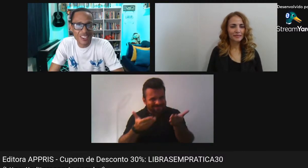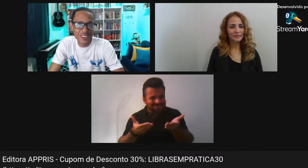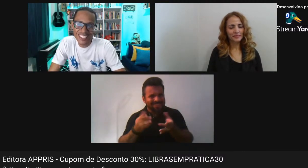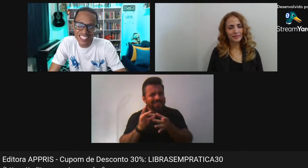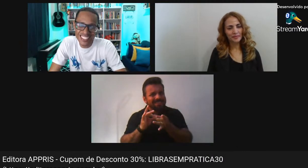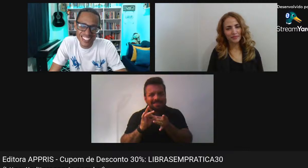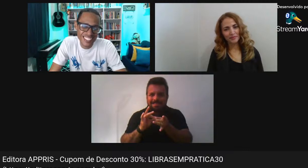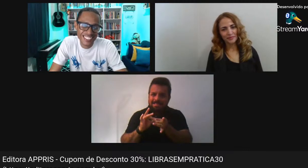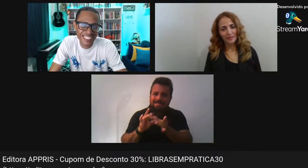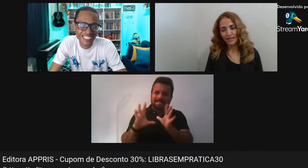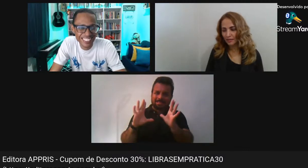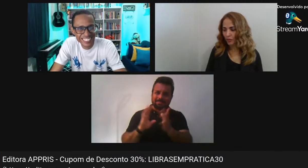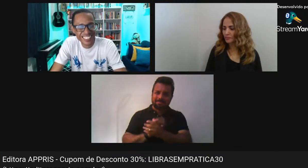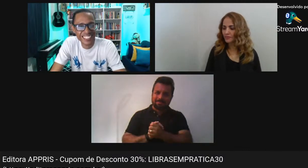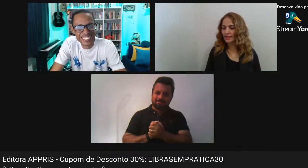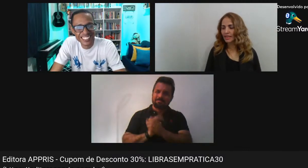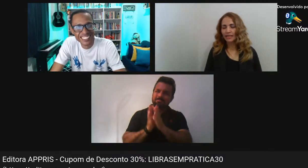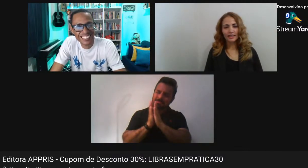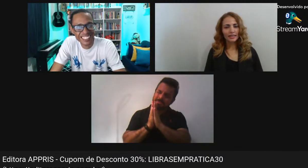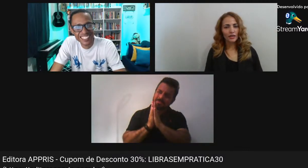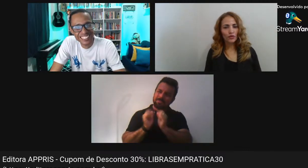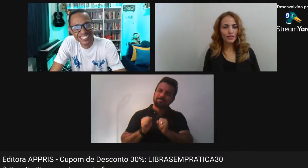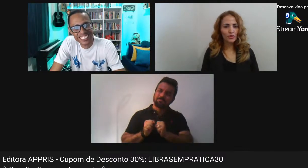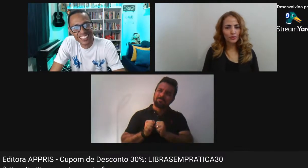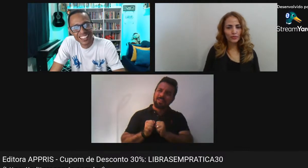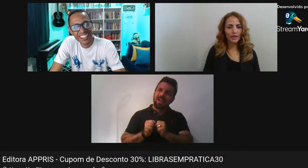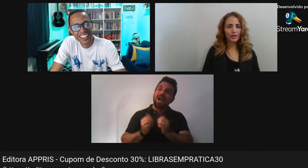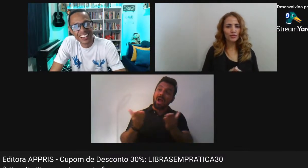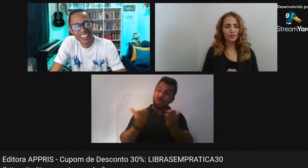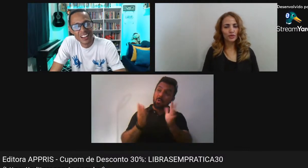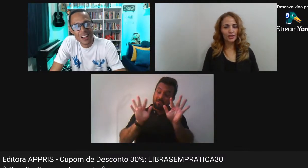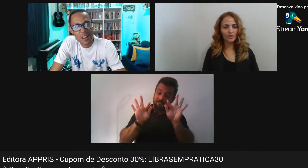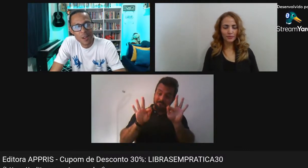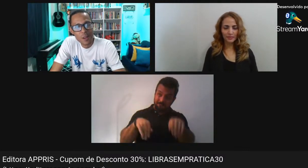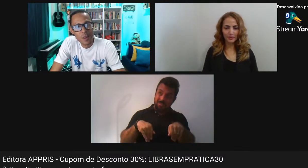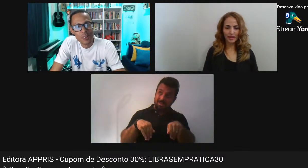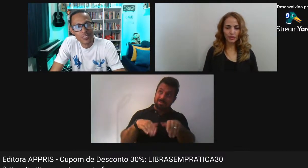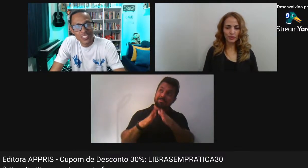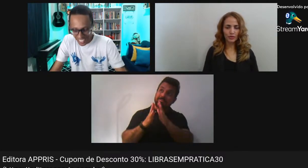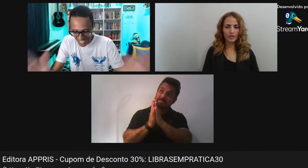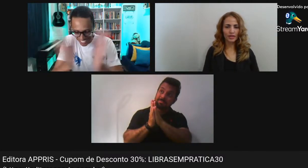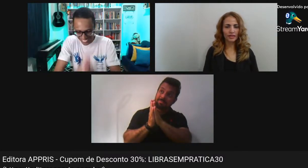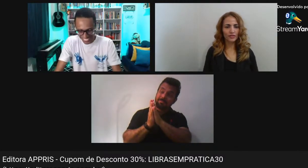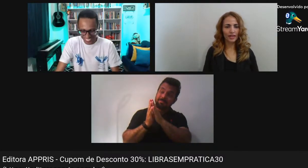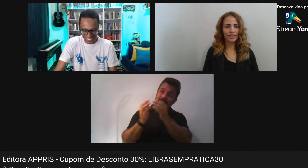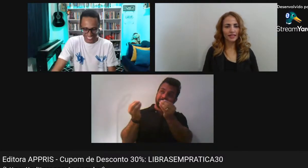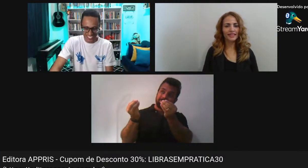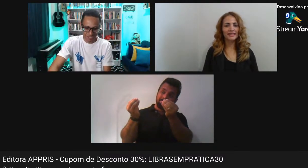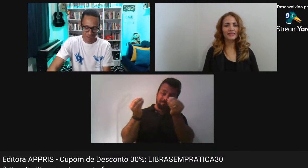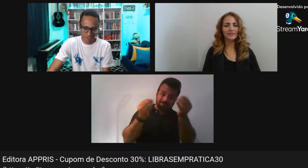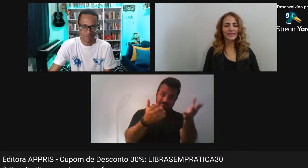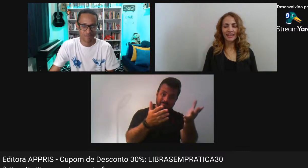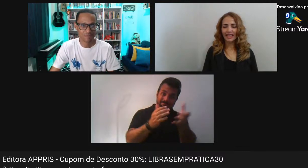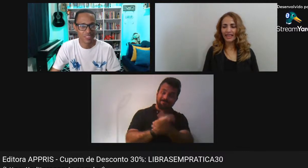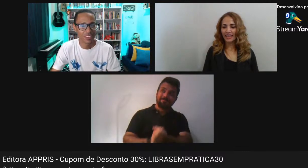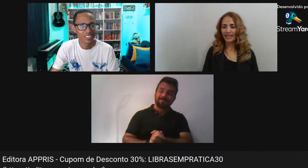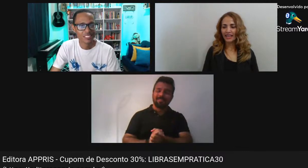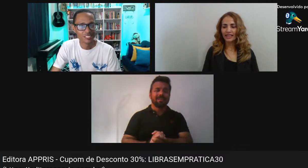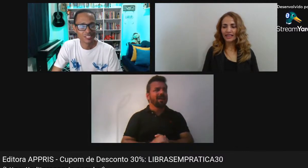Considerações Eu vou fazer Um pequeno resumo Do livro Para as pessoas Que tiverem interesse